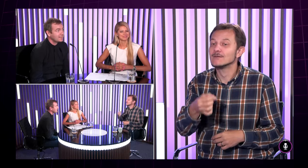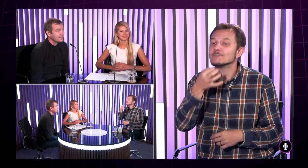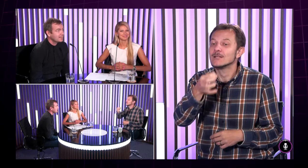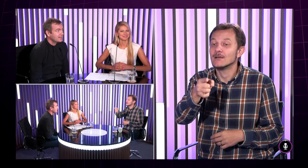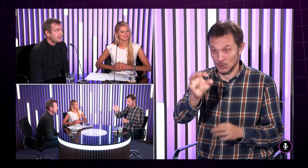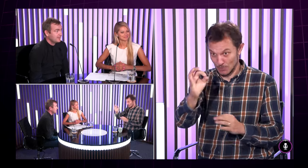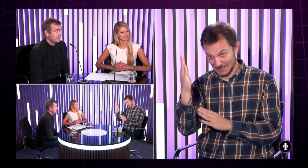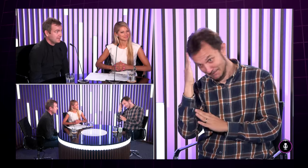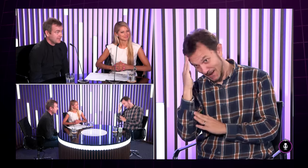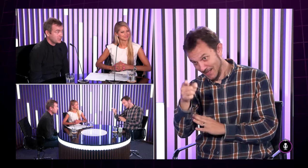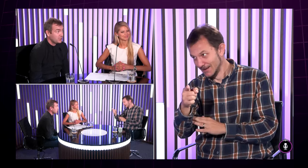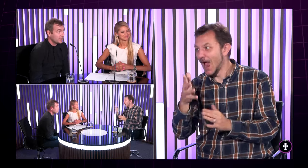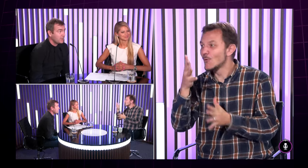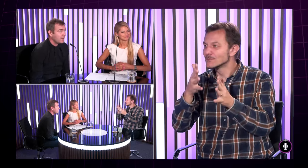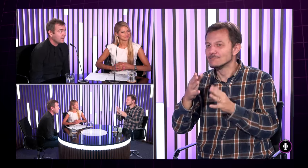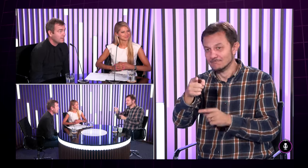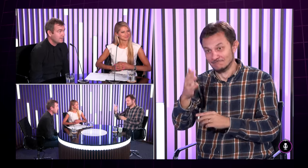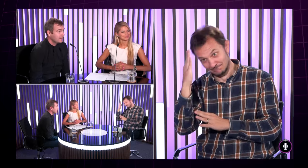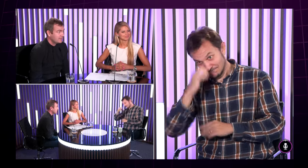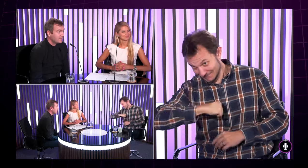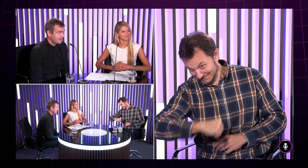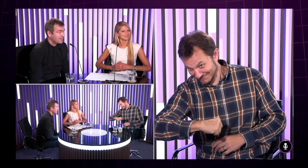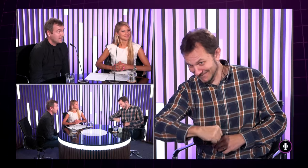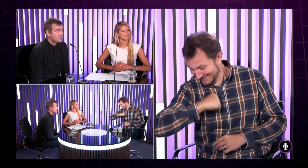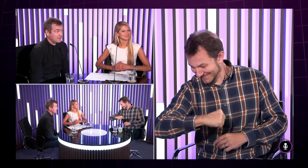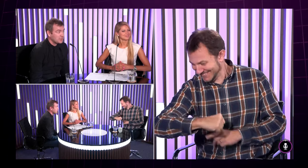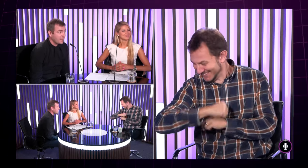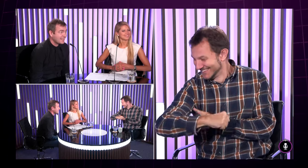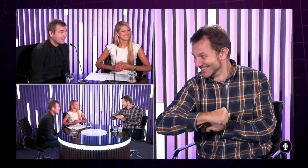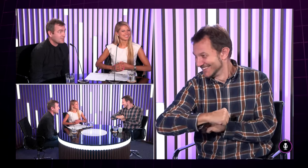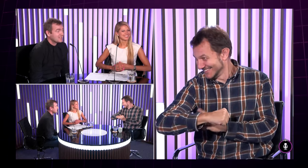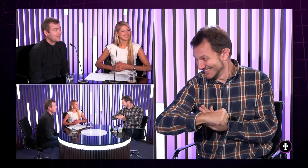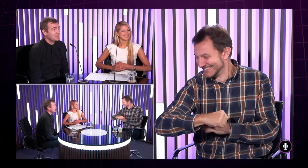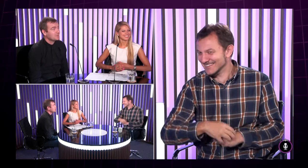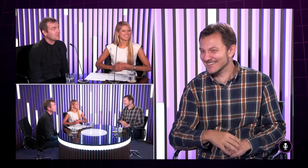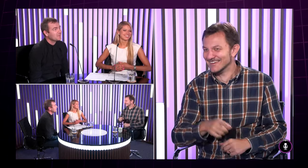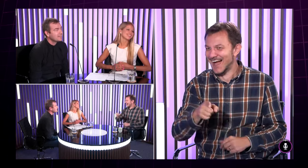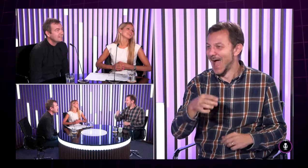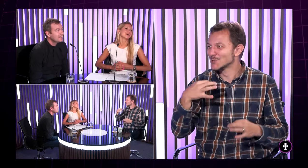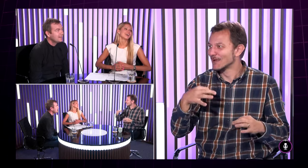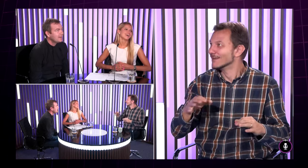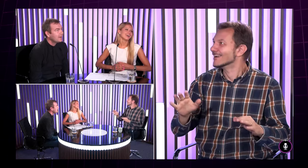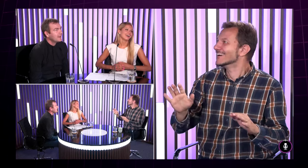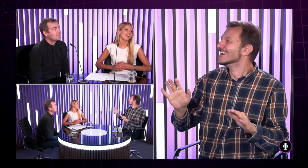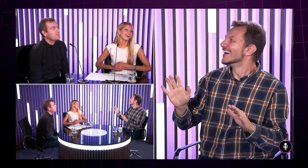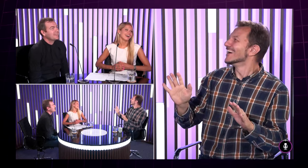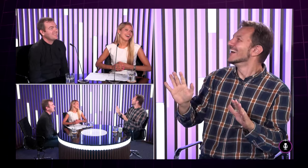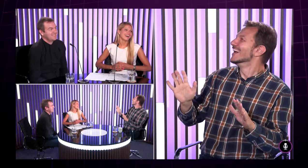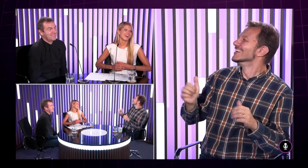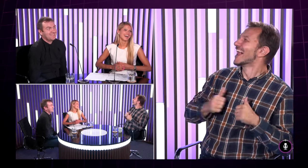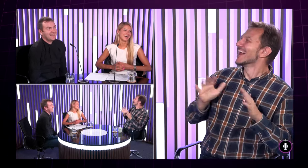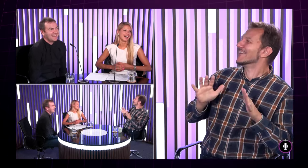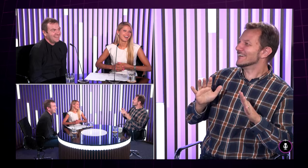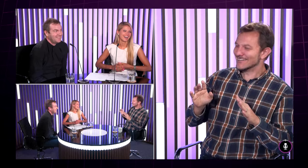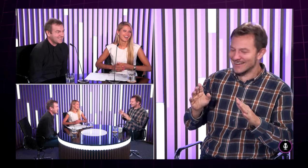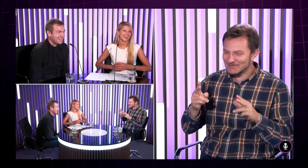španiela, pýtal sa, či si dobre spal. Spal si dobre, takto mu to chcel akoby odposunkovať a ten španiel